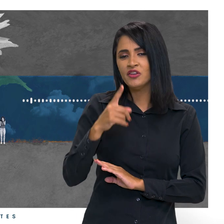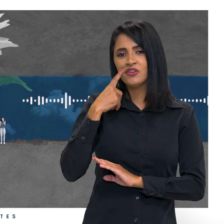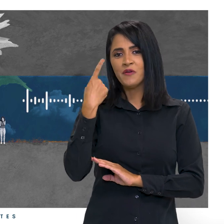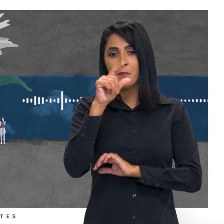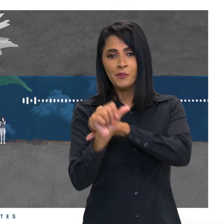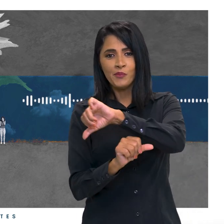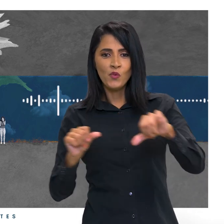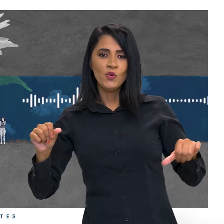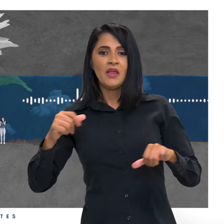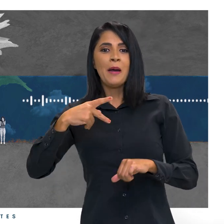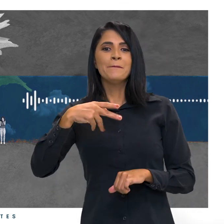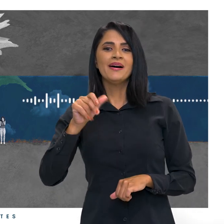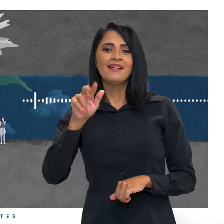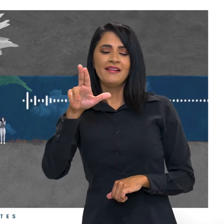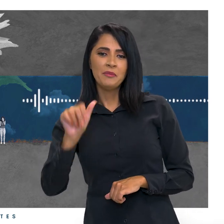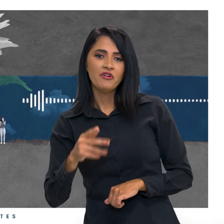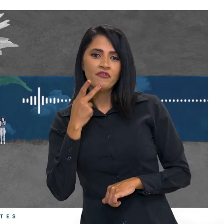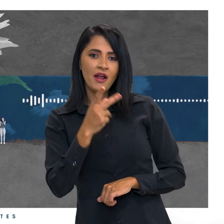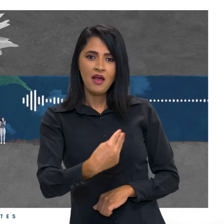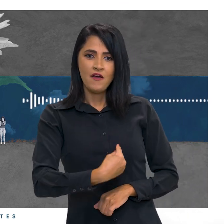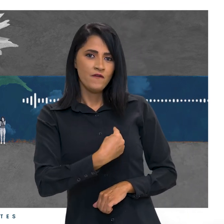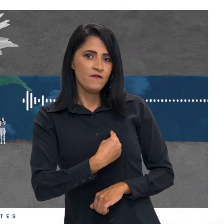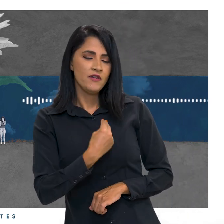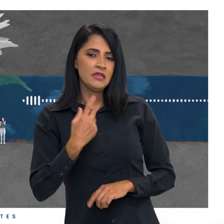Sucesso para dizer que a vida não é filme.